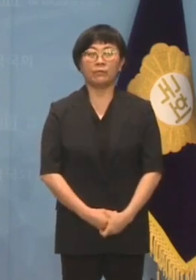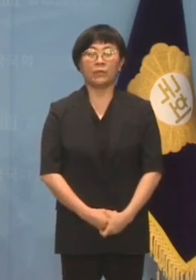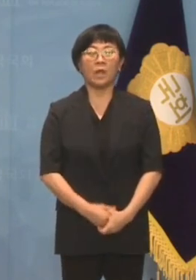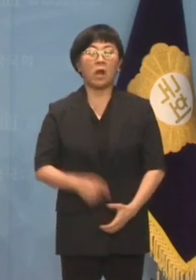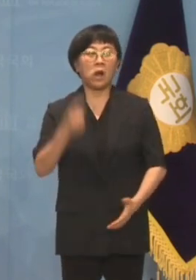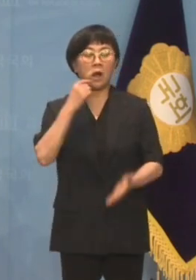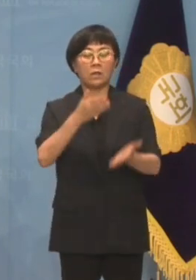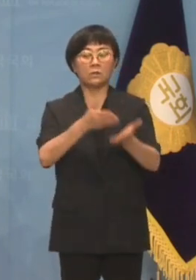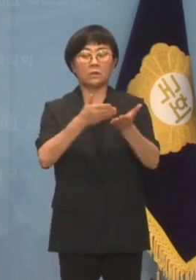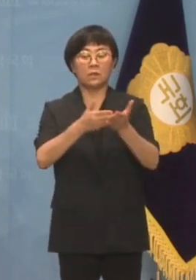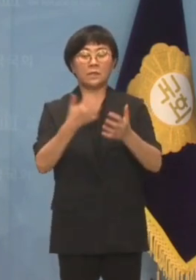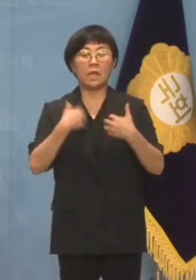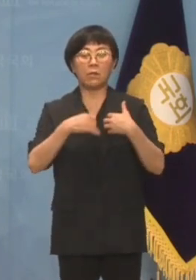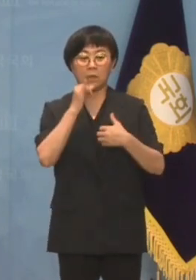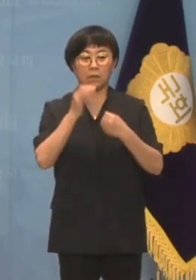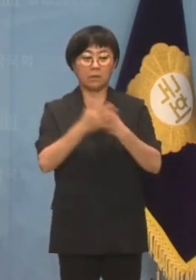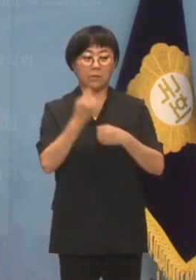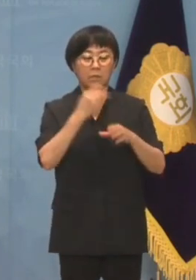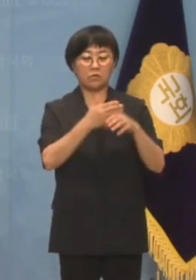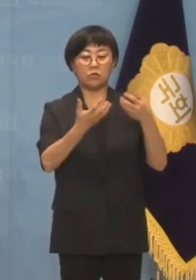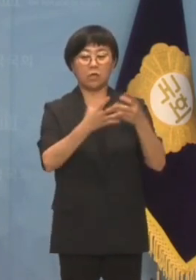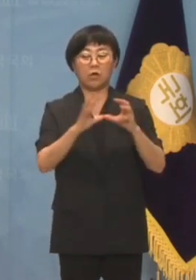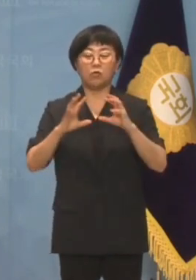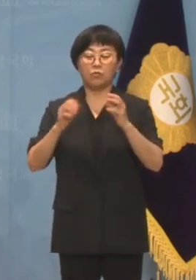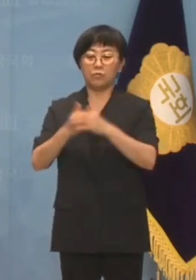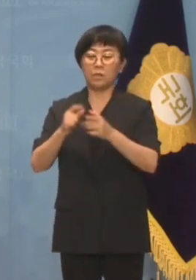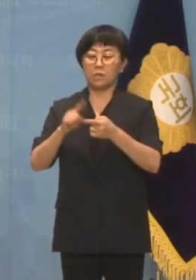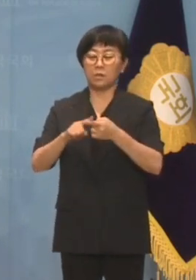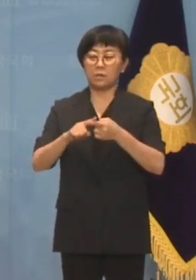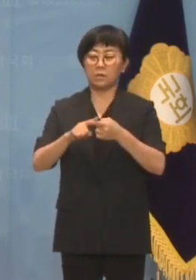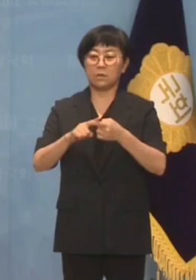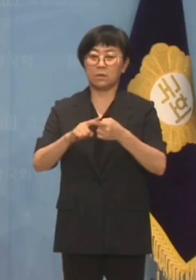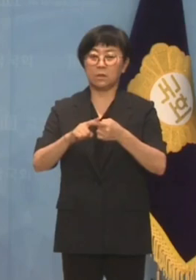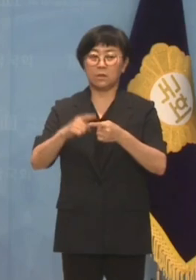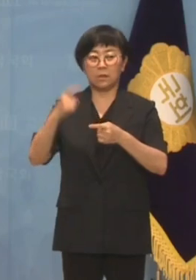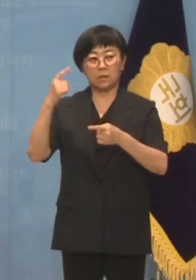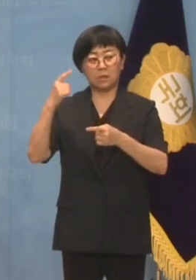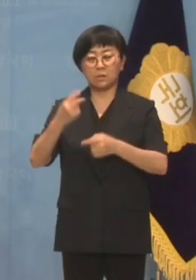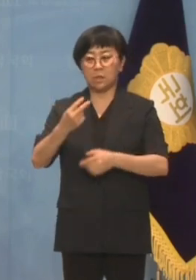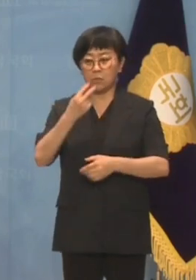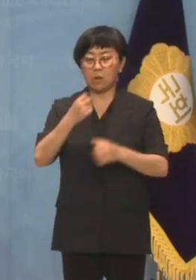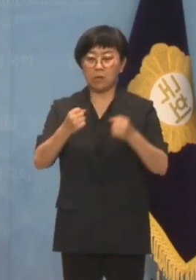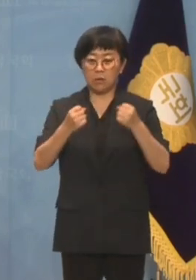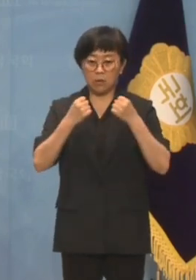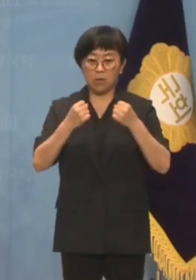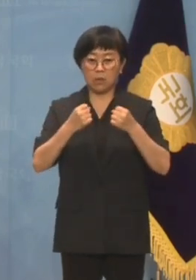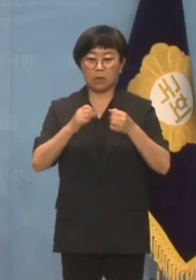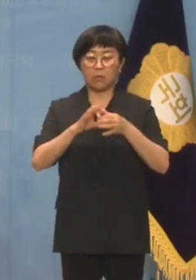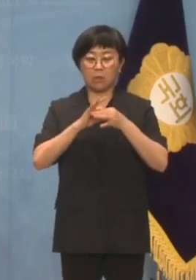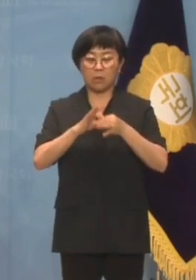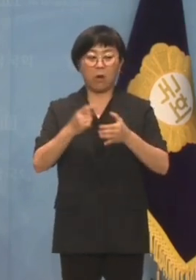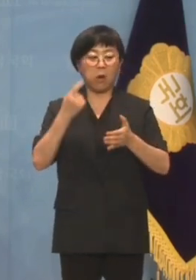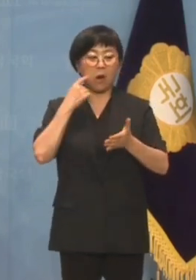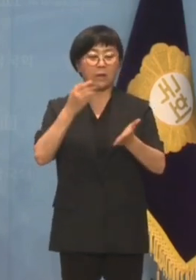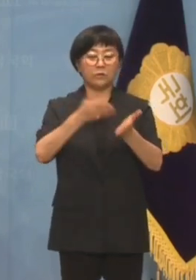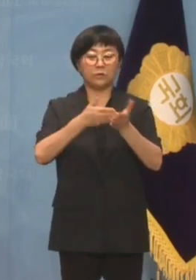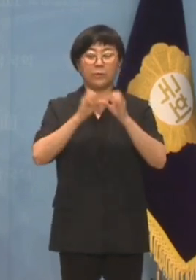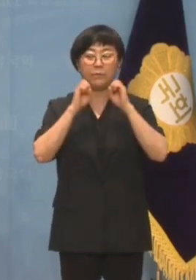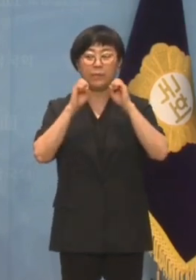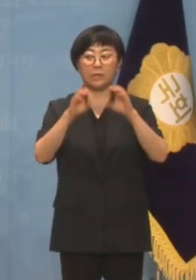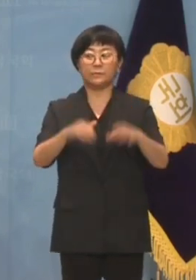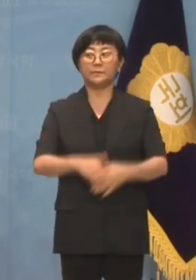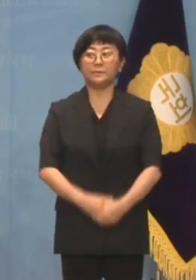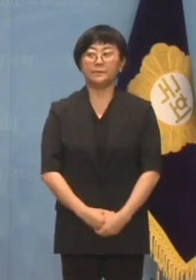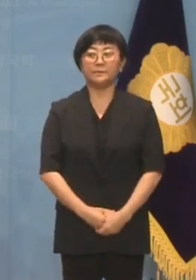가짜뉴스로 재미본 민주당, 국민 생명과 건강에까지 가짜뉴스 설파.